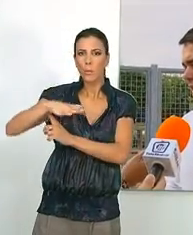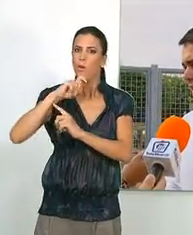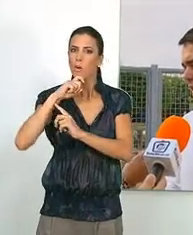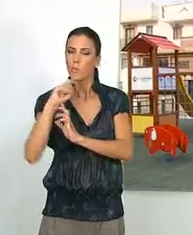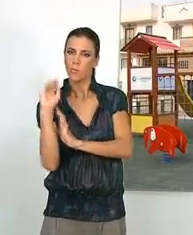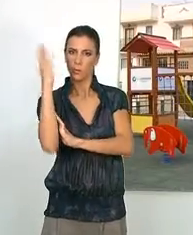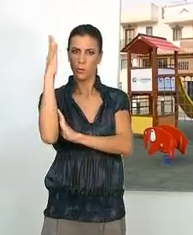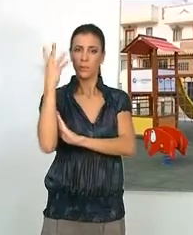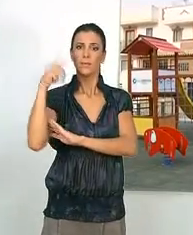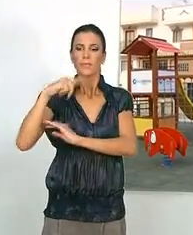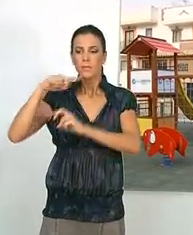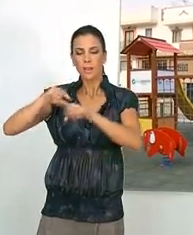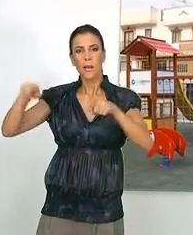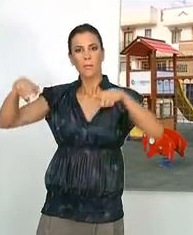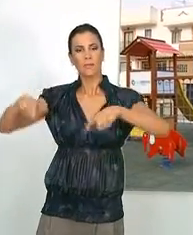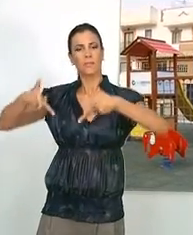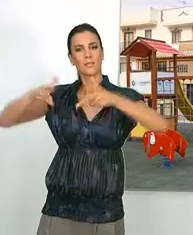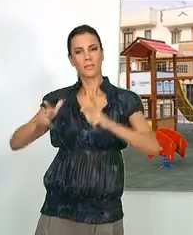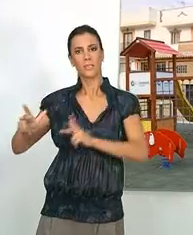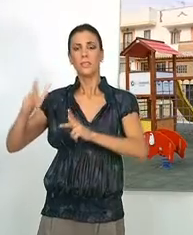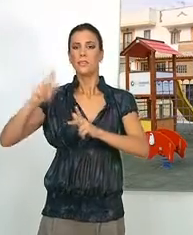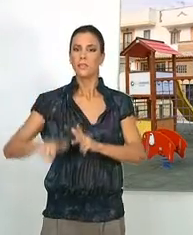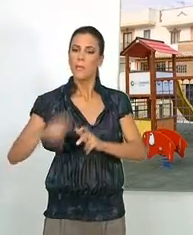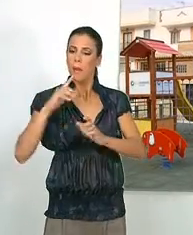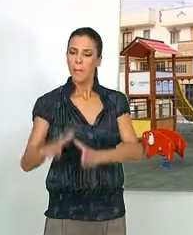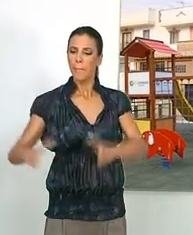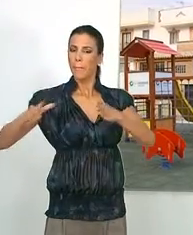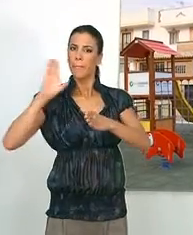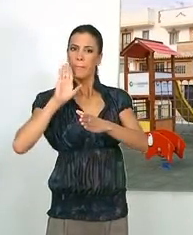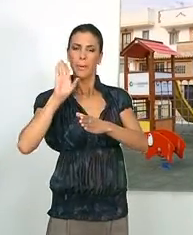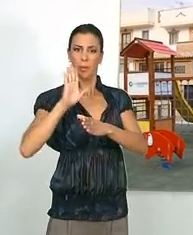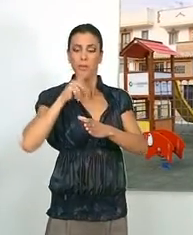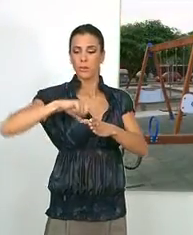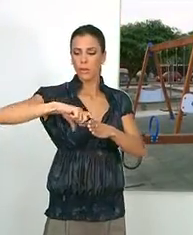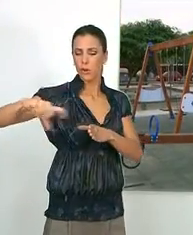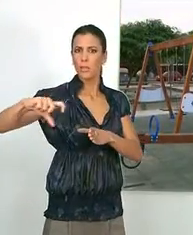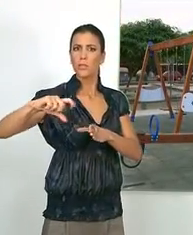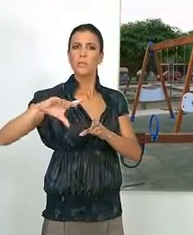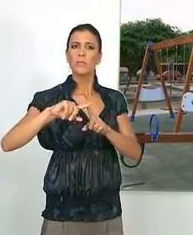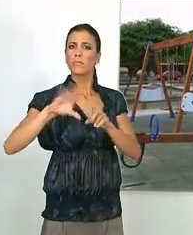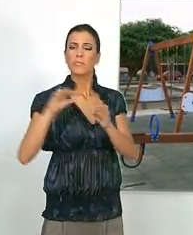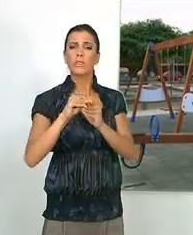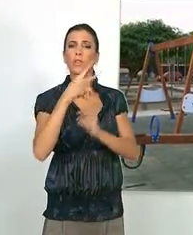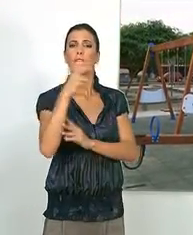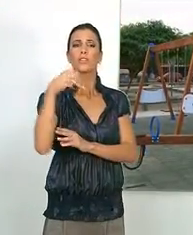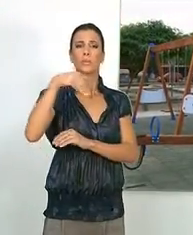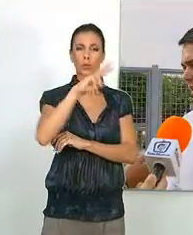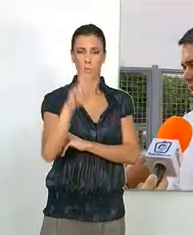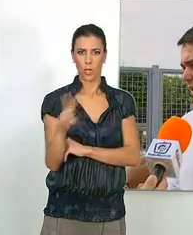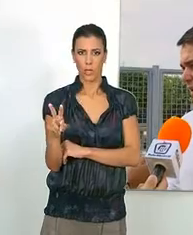árboles e instalación de bancos para el descanso y papeleras en una zona de acerado de 200 metros cuadrados. El alcalde